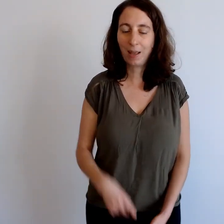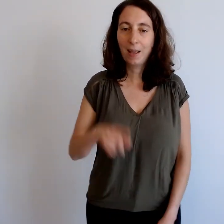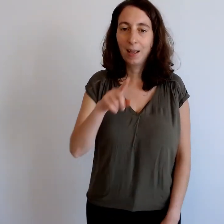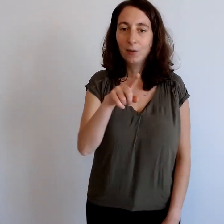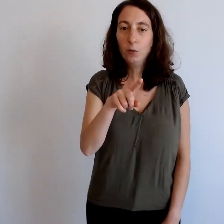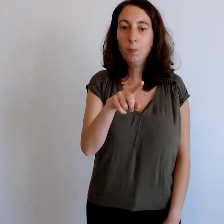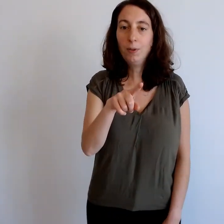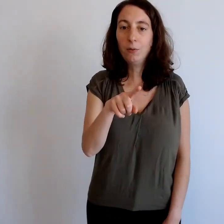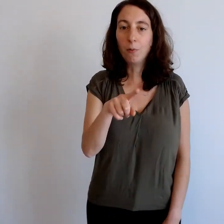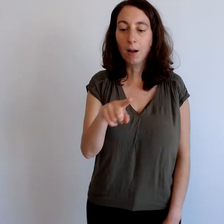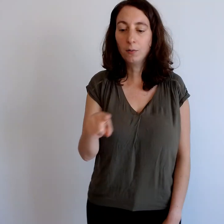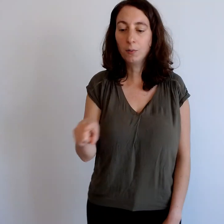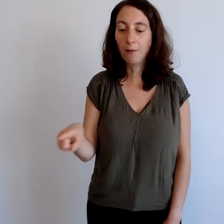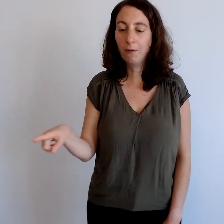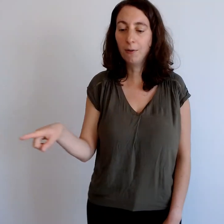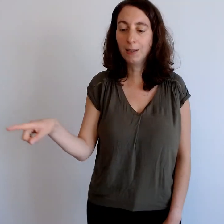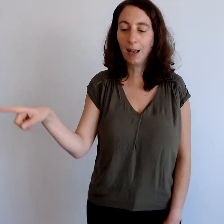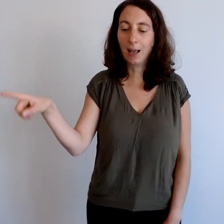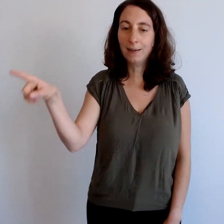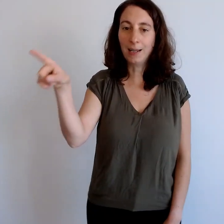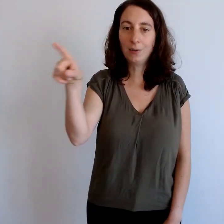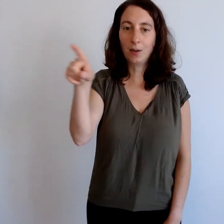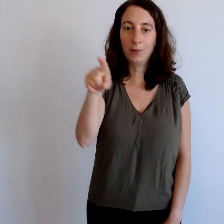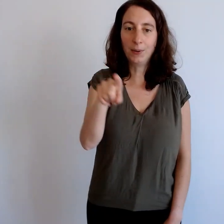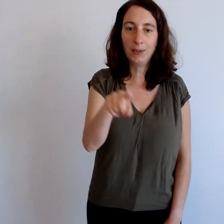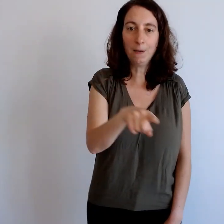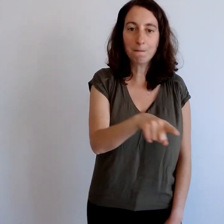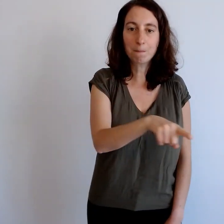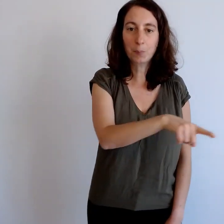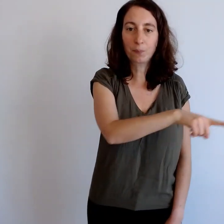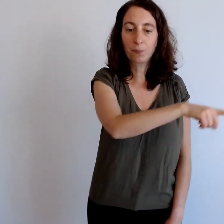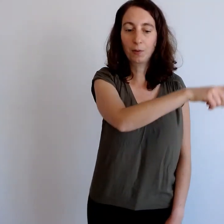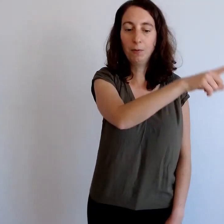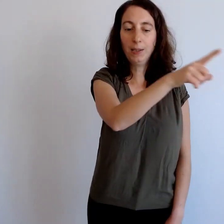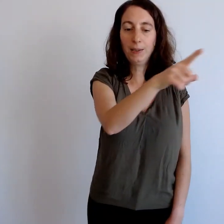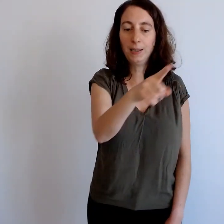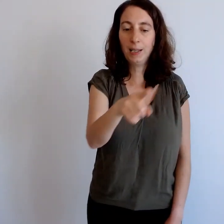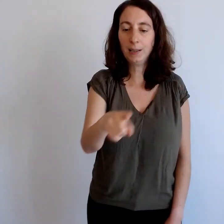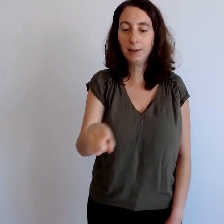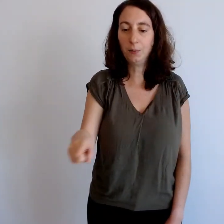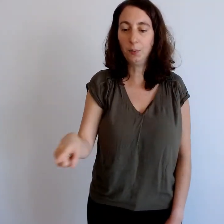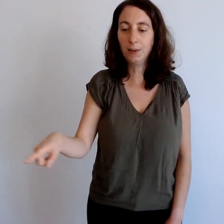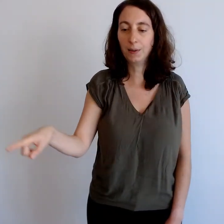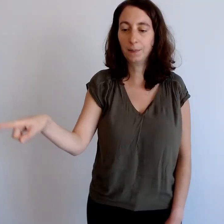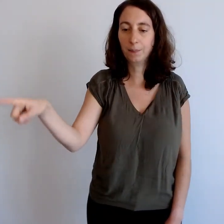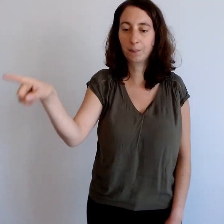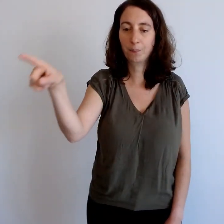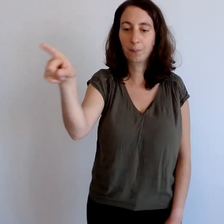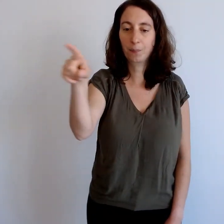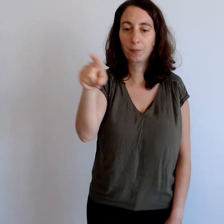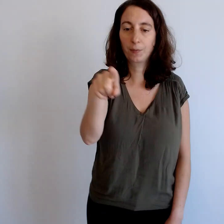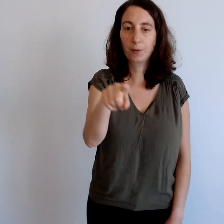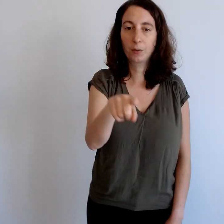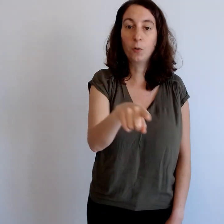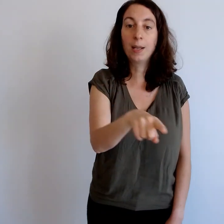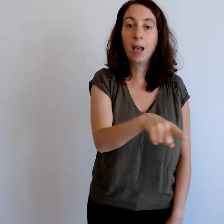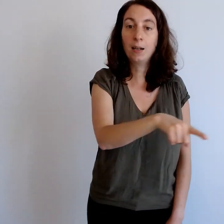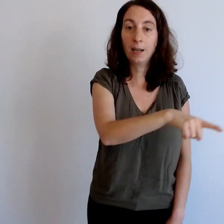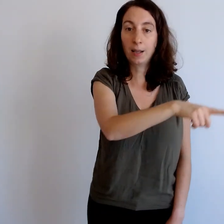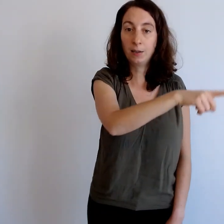Du bout des doigts, avec votre index comme ceci, vous dessinez des 8. De manière alternative,